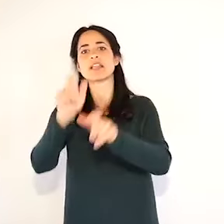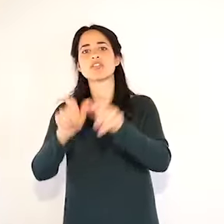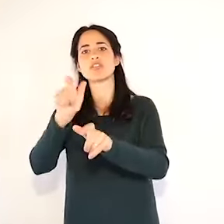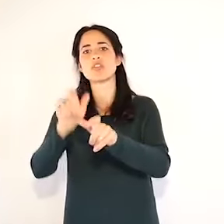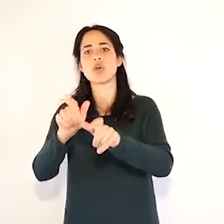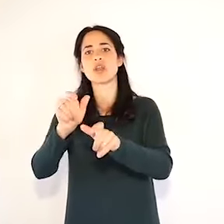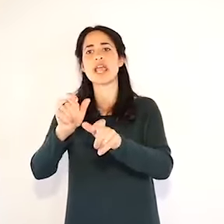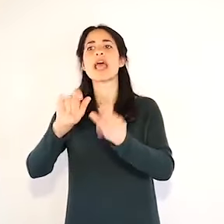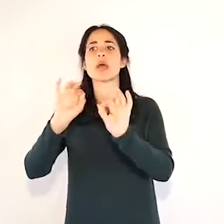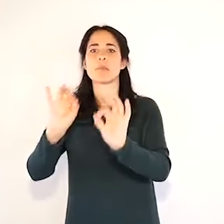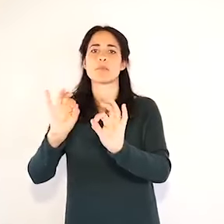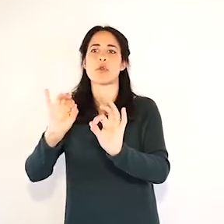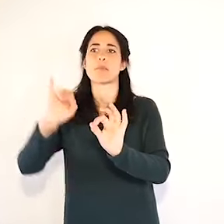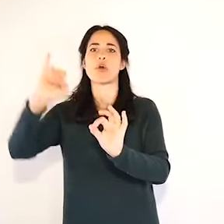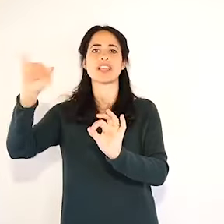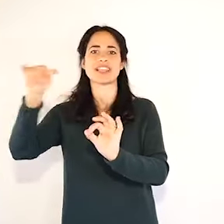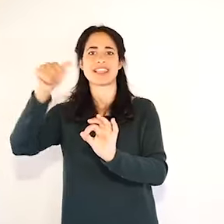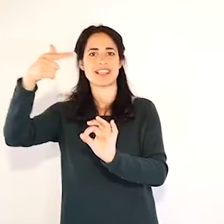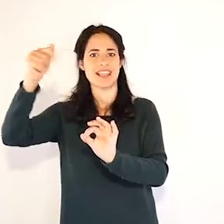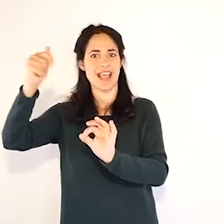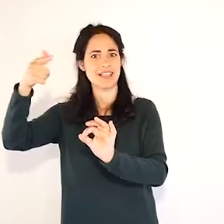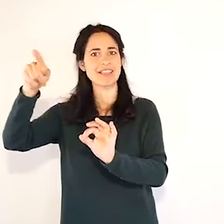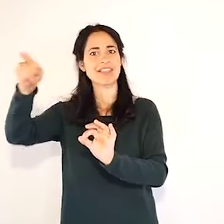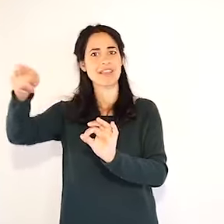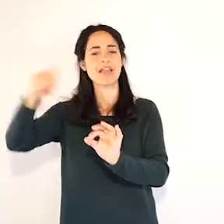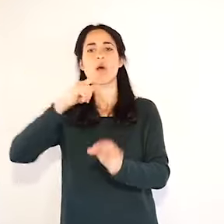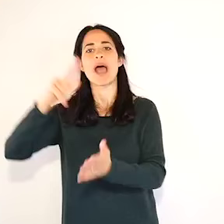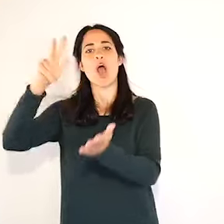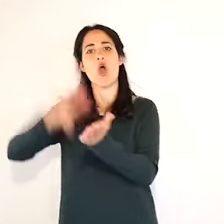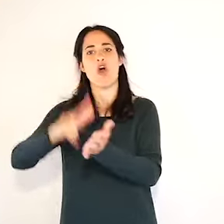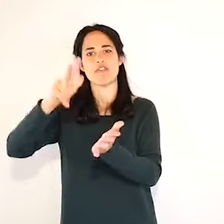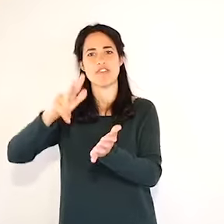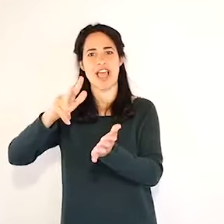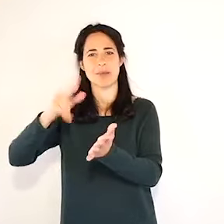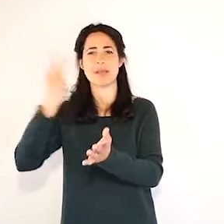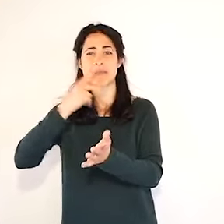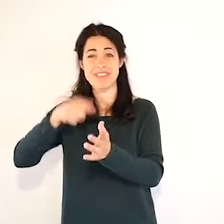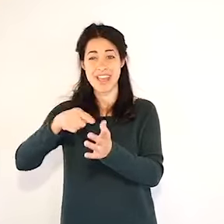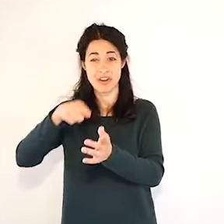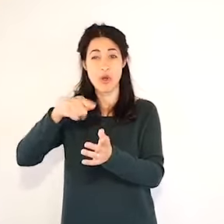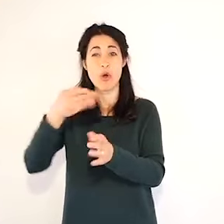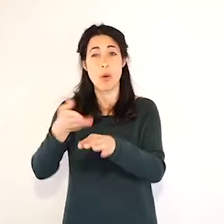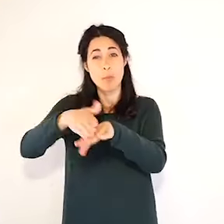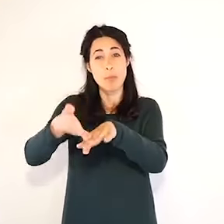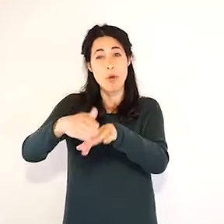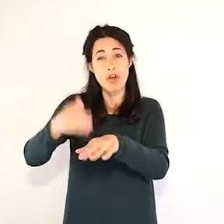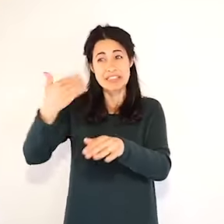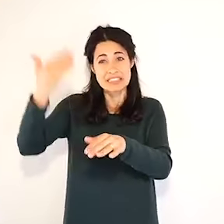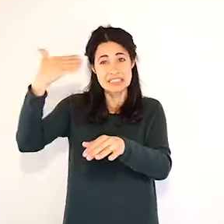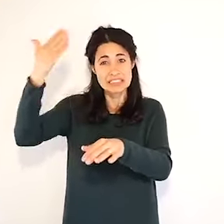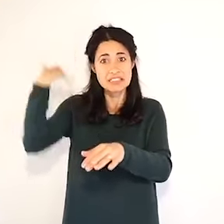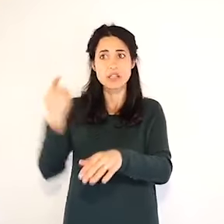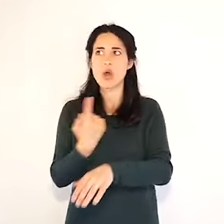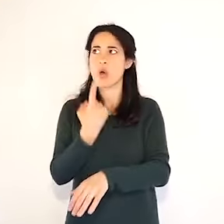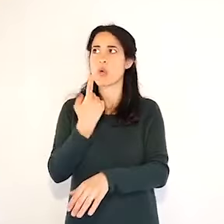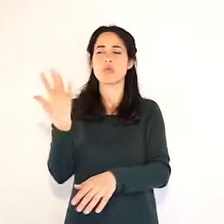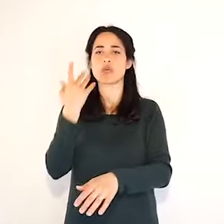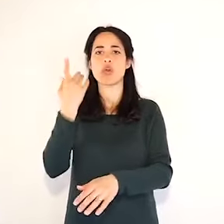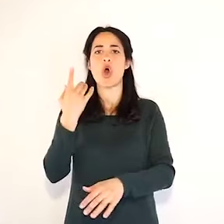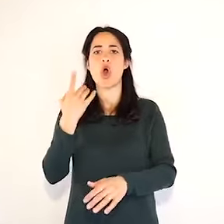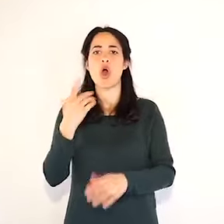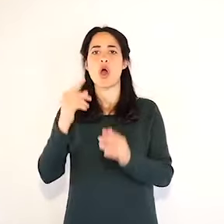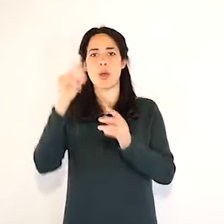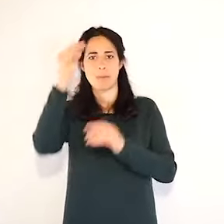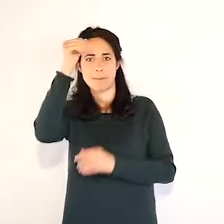fa, uno addirittura della metà di marzo. Naturalmente per queste persone e per i loro cari non cambia nulla